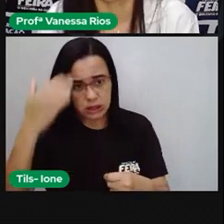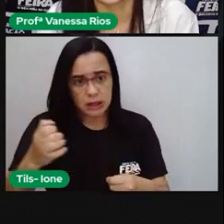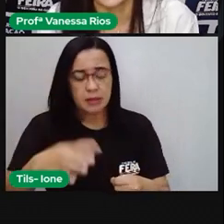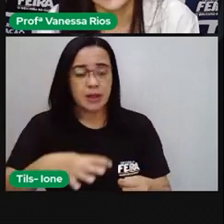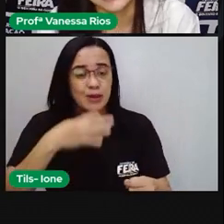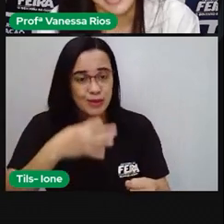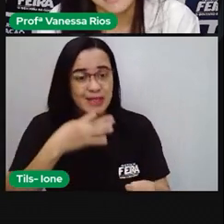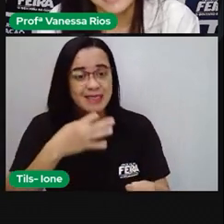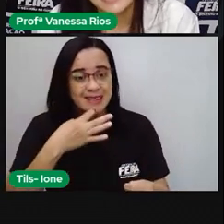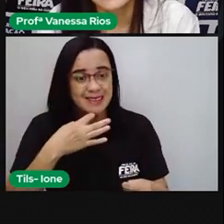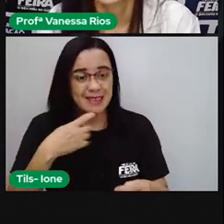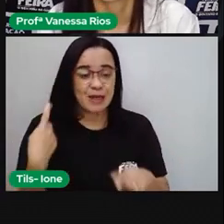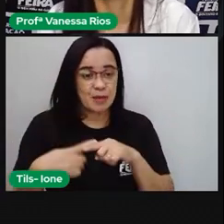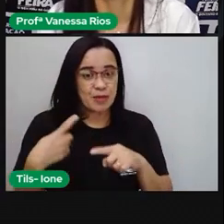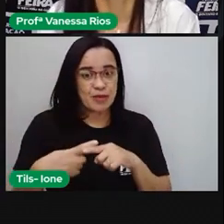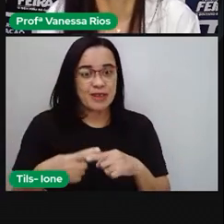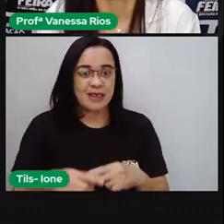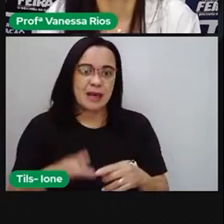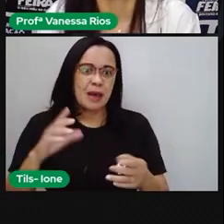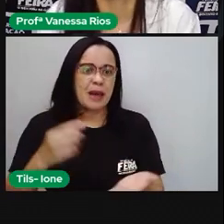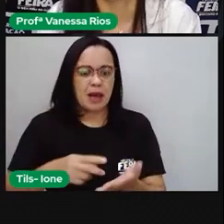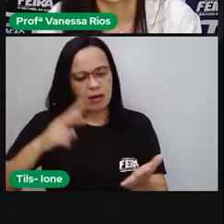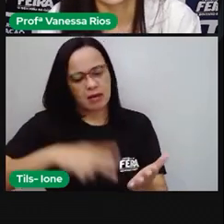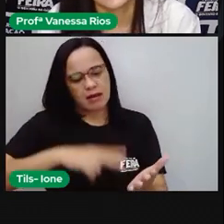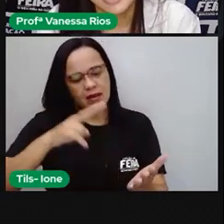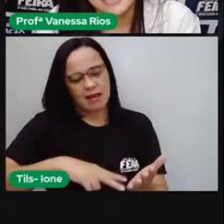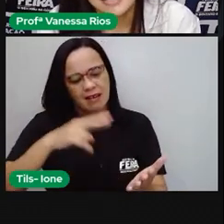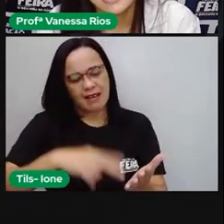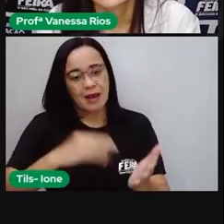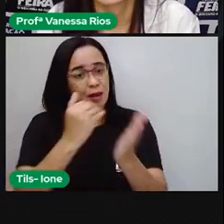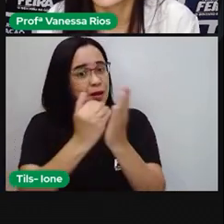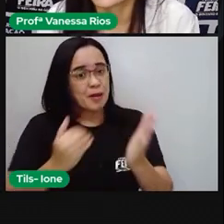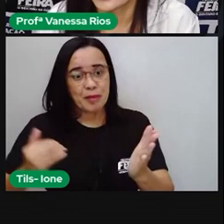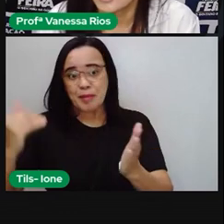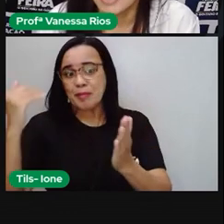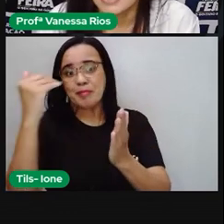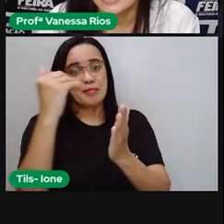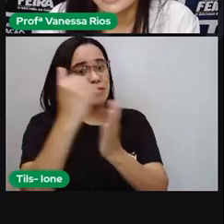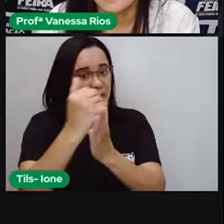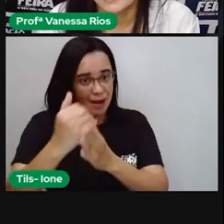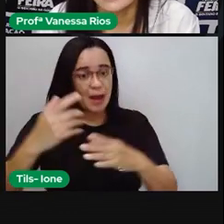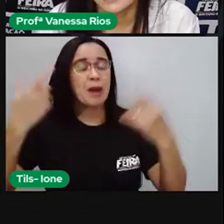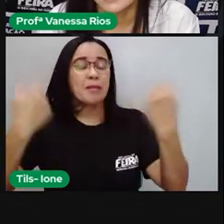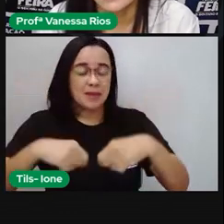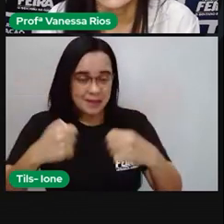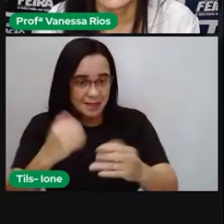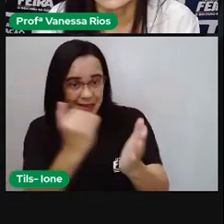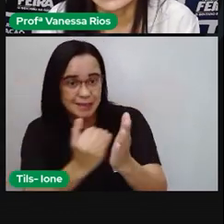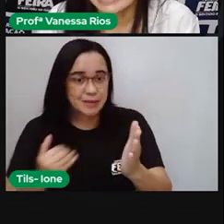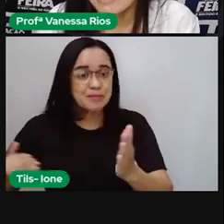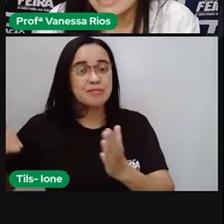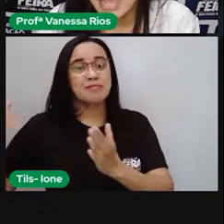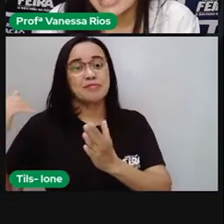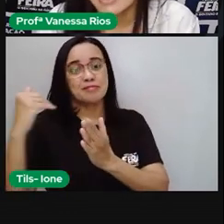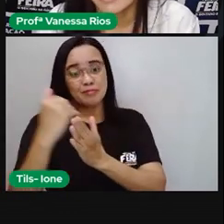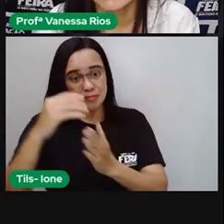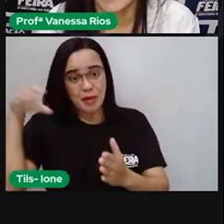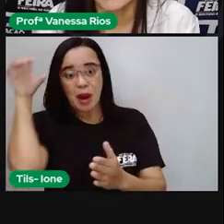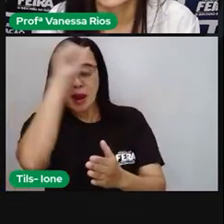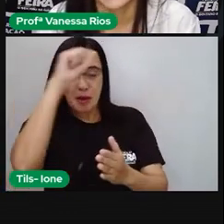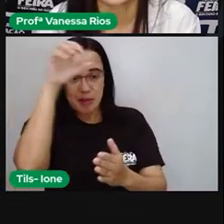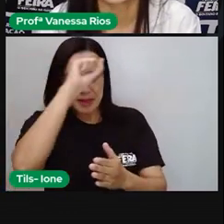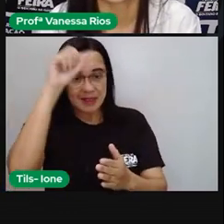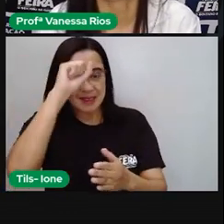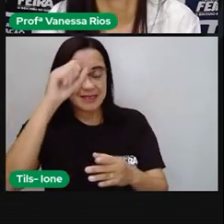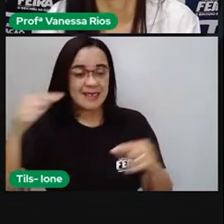mais a gente sabe, quanto mais a gente conhece, mais a gente precisa aprender. E os livros aí é uma